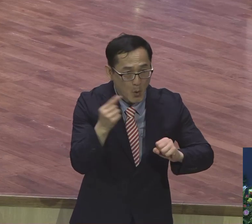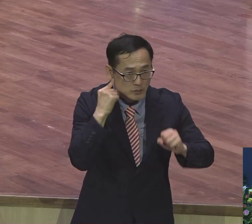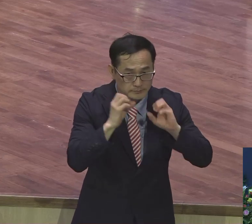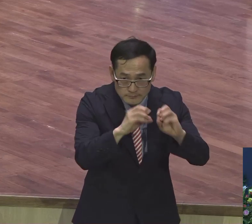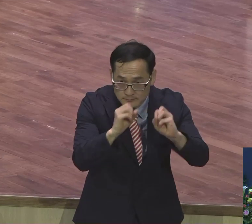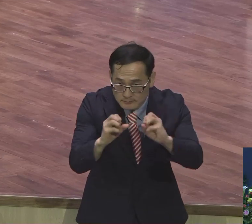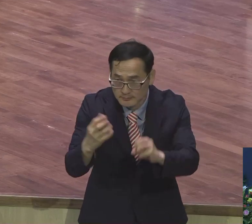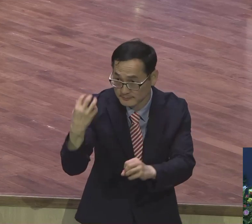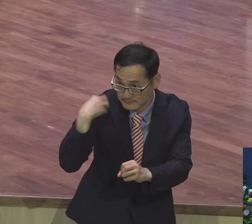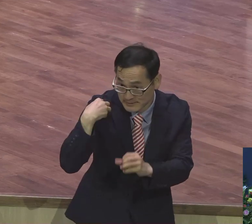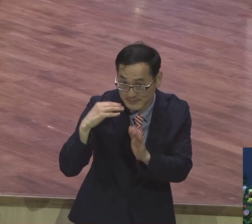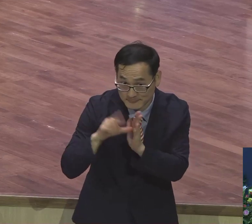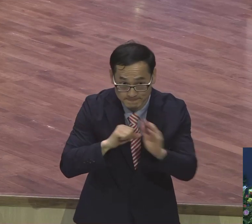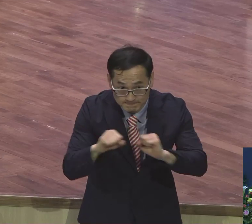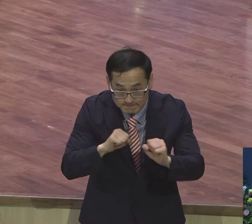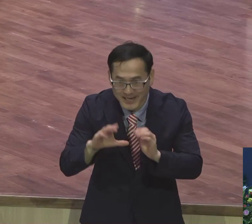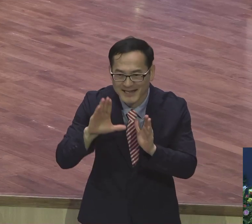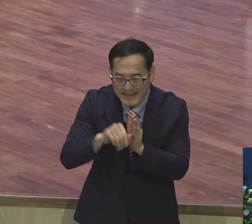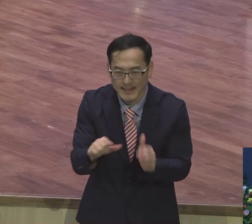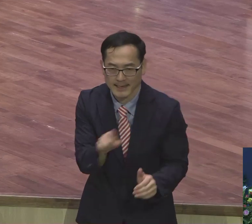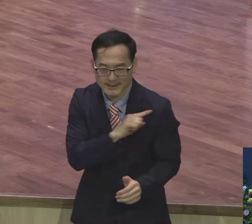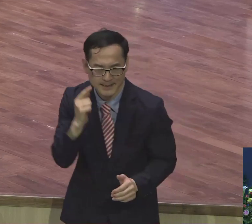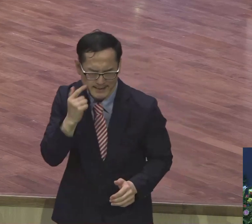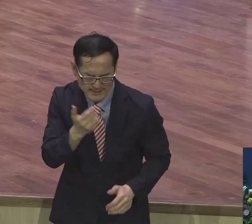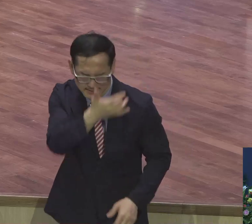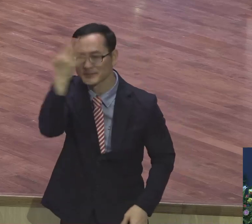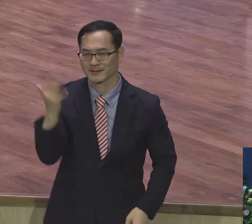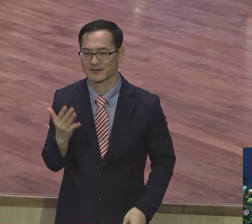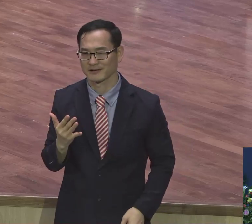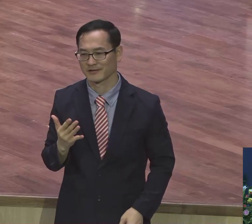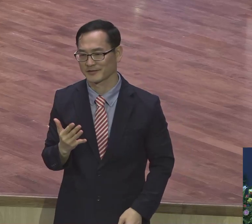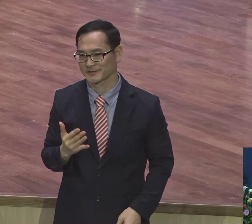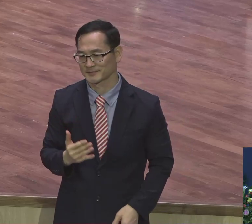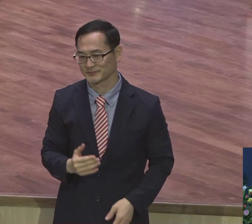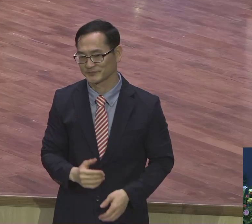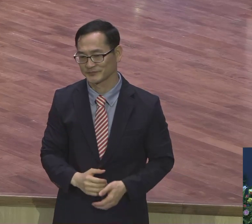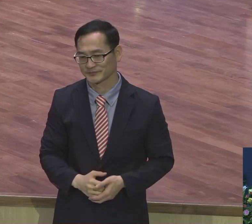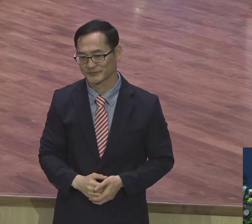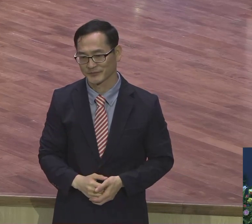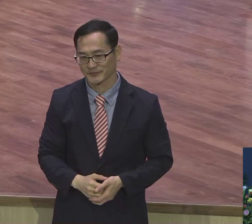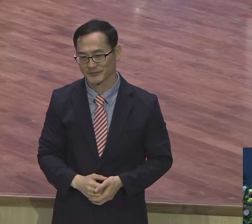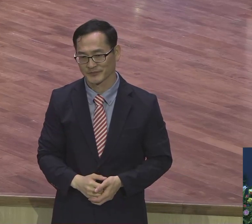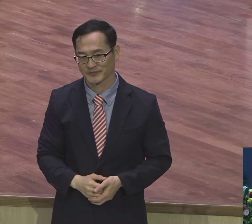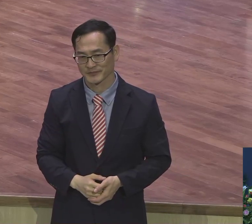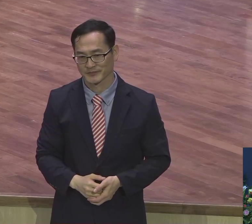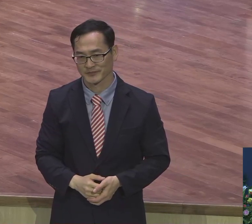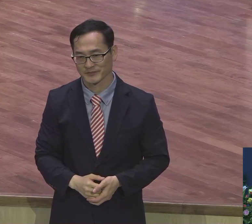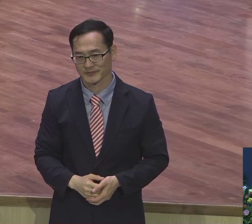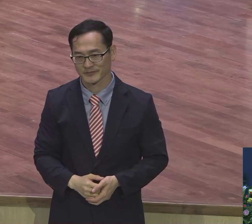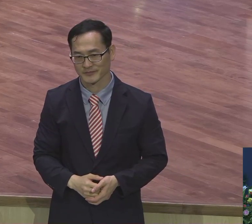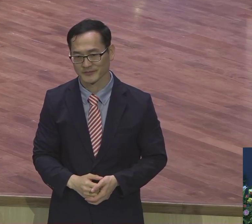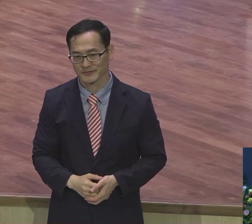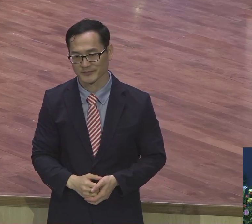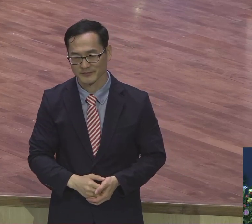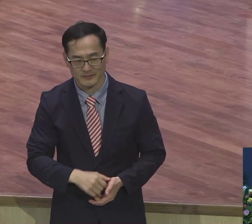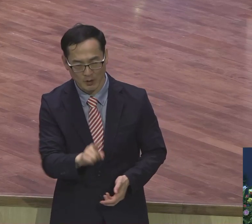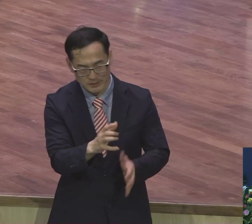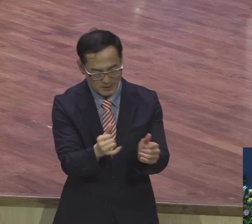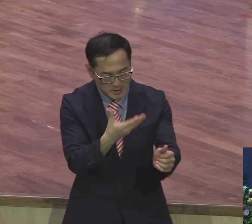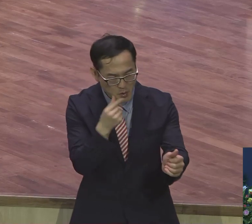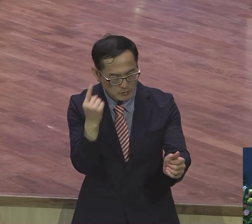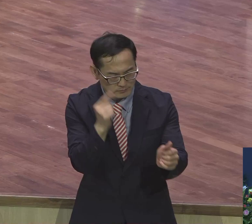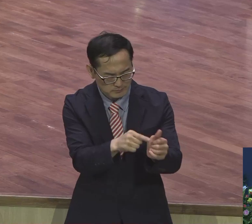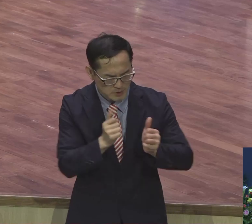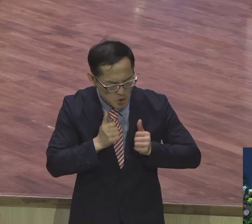때가 가장 아름답다. 저 그렇거든요. 제가 이렇게 보면 어떤 분이 막 복음을 증거해요.